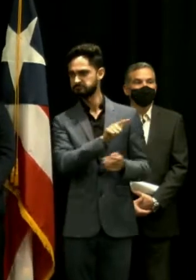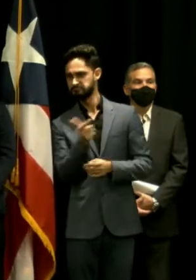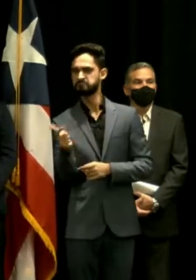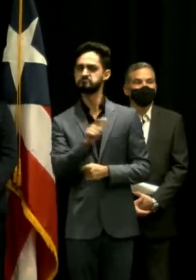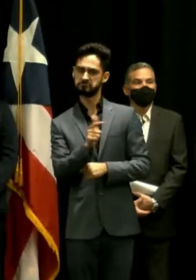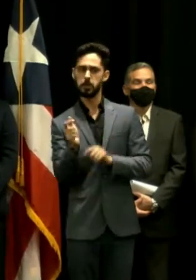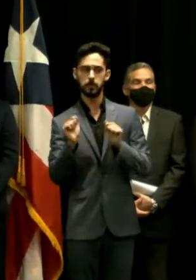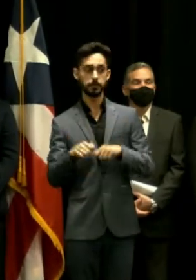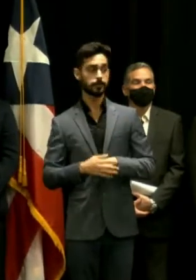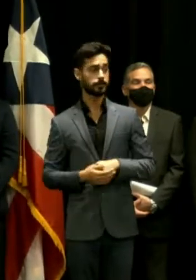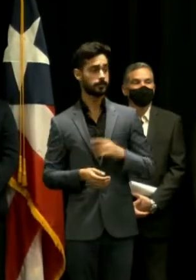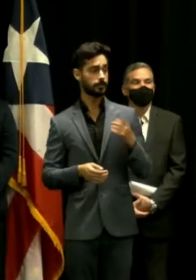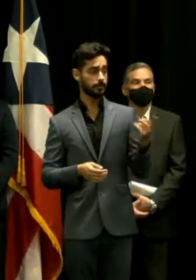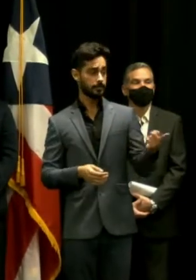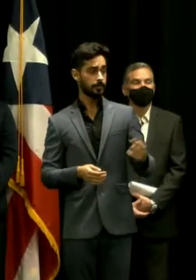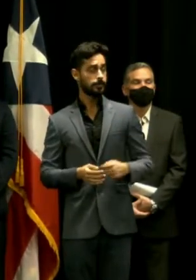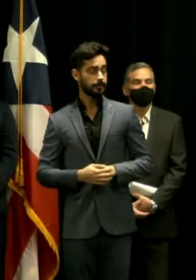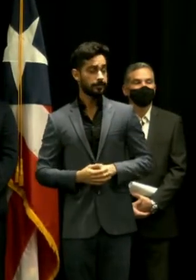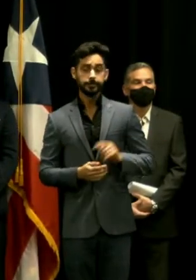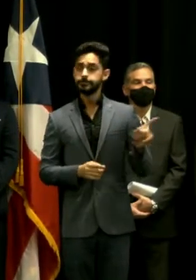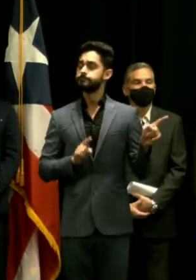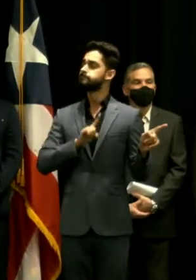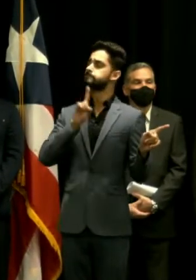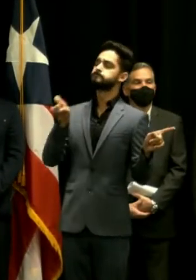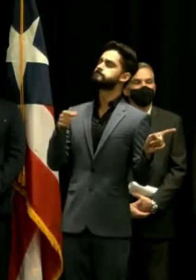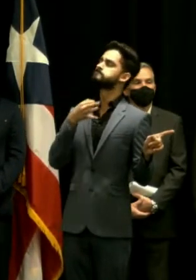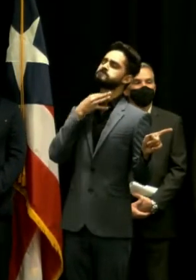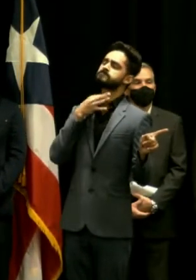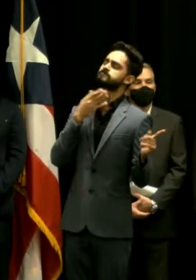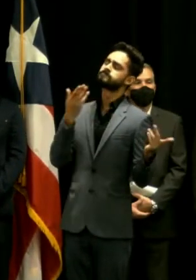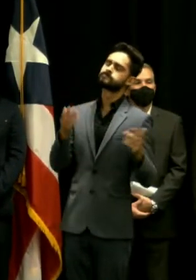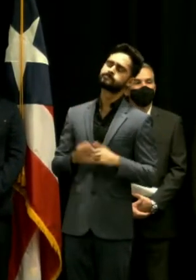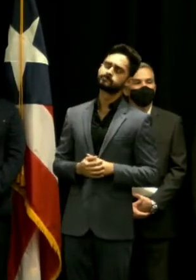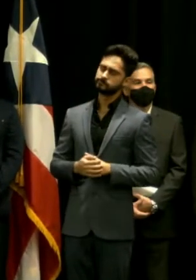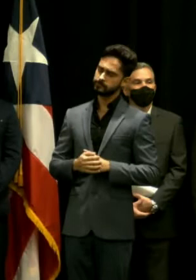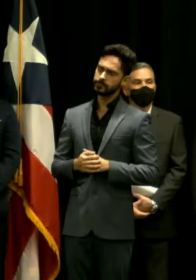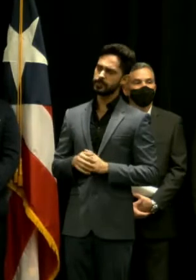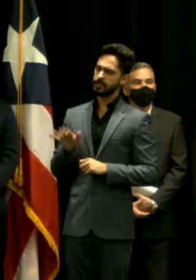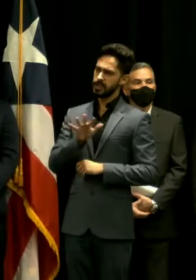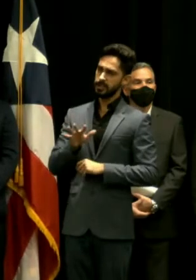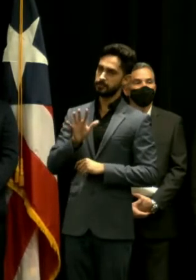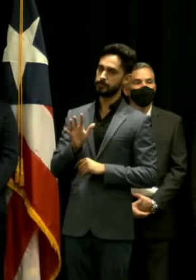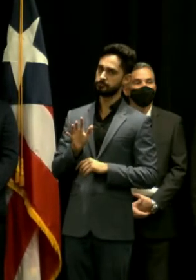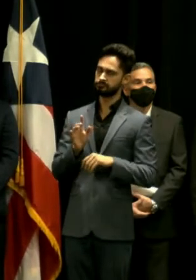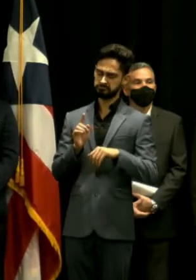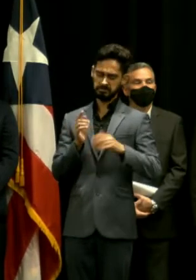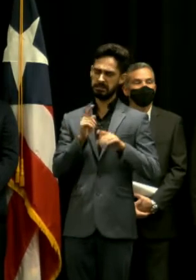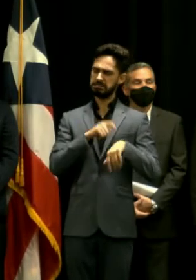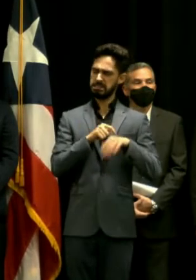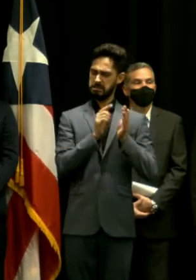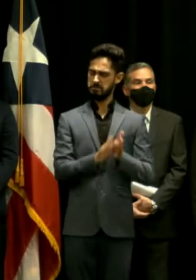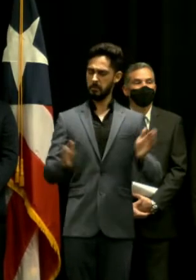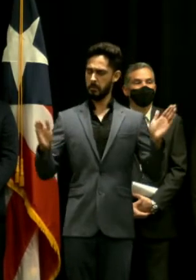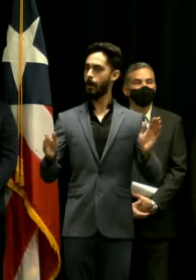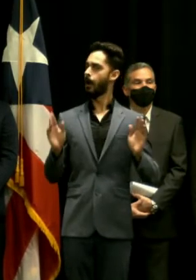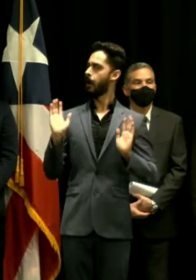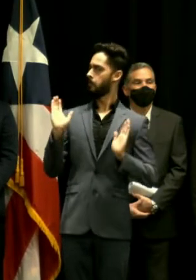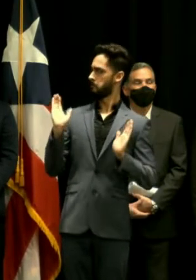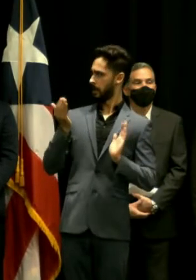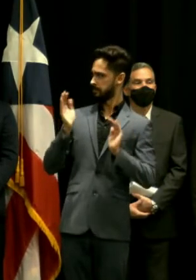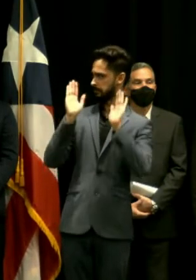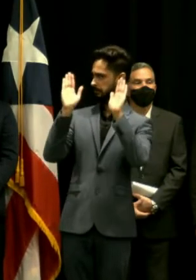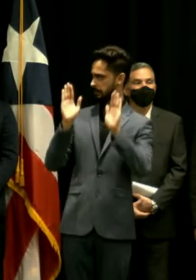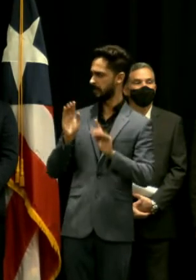este plan de lograr de lograrse para la fecha que estamos estimando suena fenomenal pero le pregunto ¿qué tipo de esfuerzos se van a estar